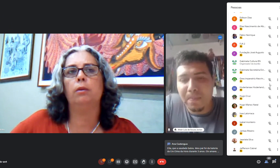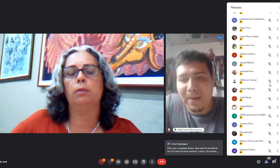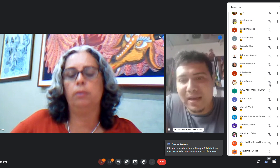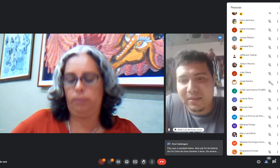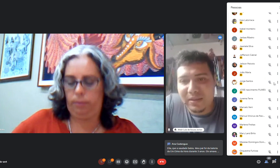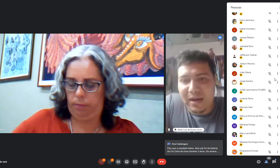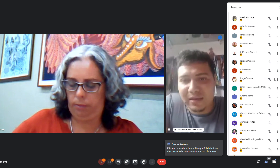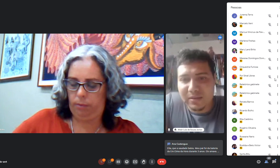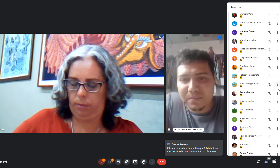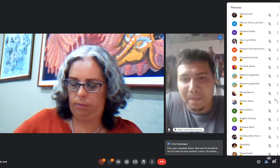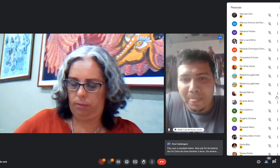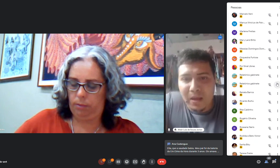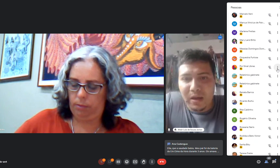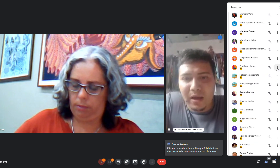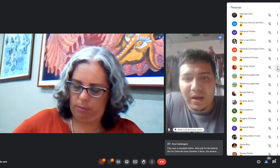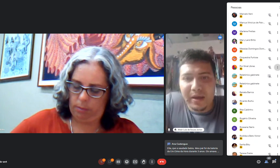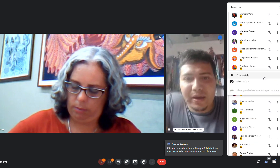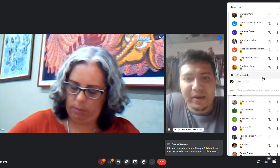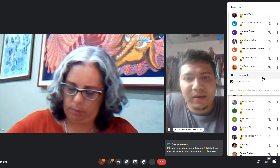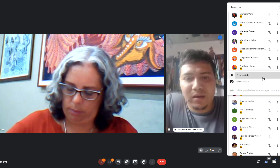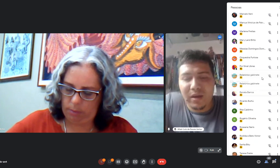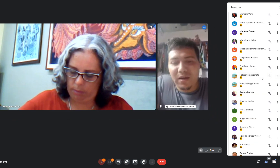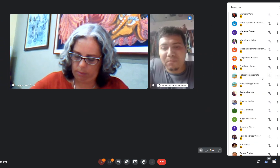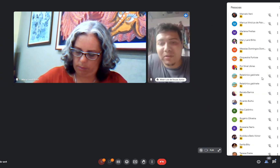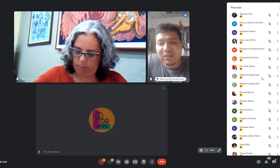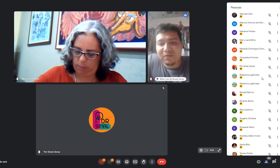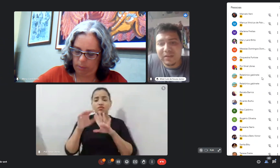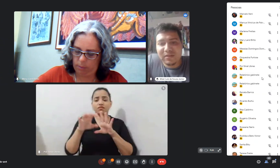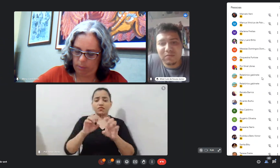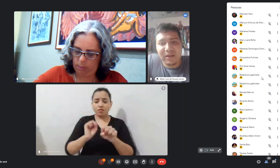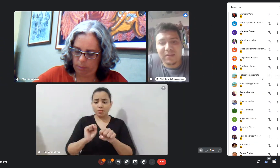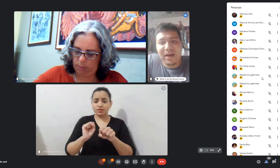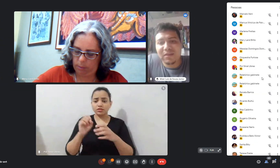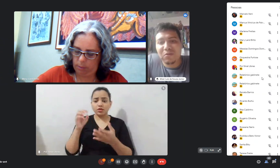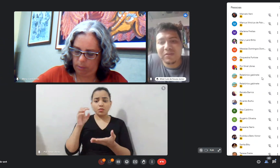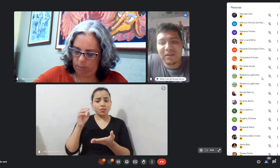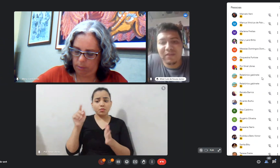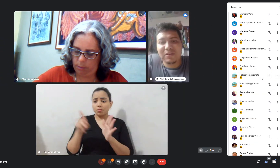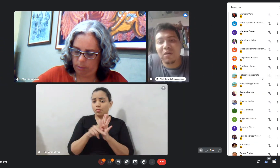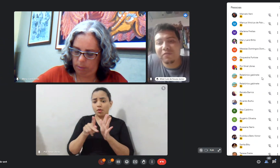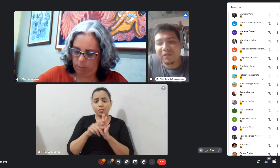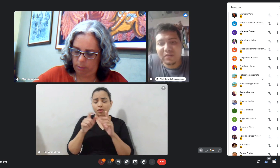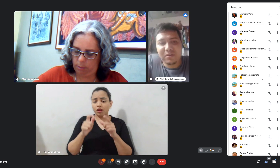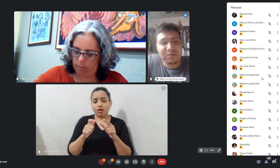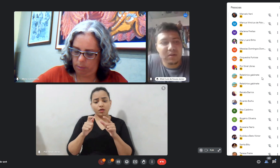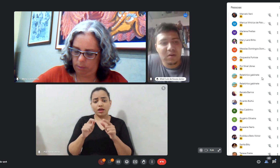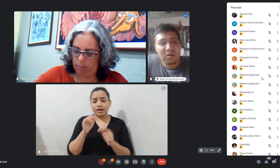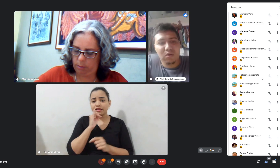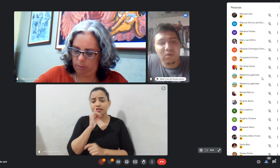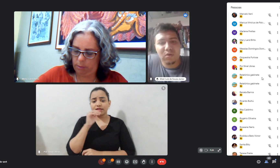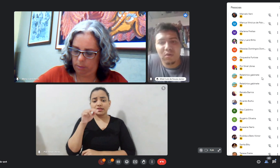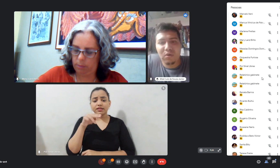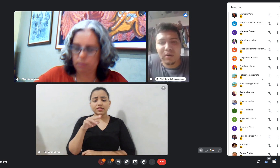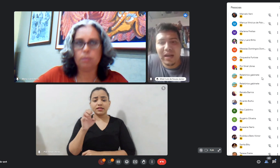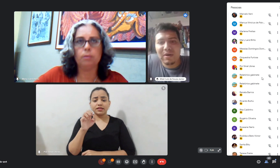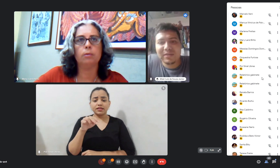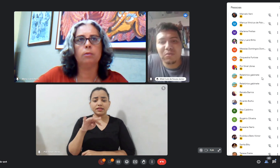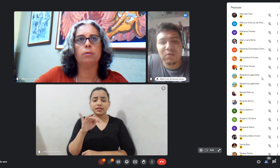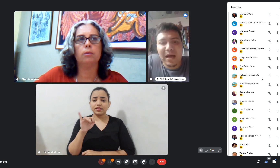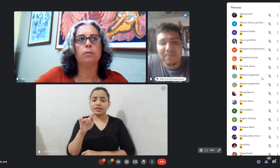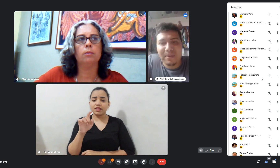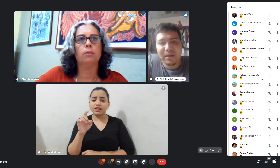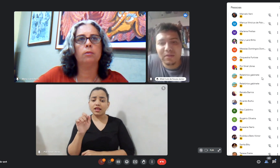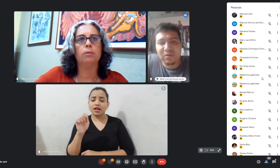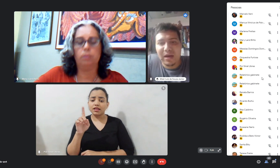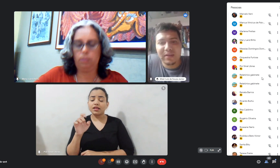para as entidades muitas vezes uma entidade não consegue fazer um ofício ou criar uma